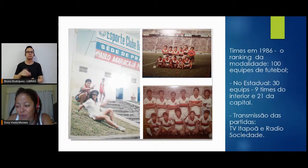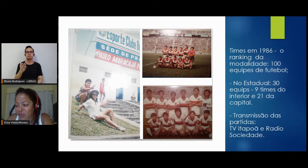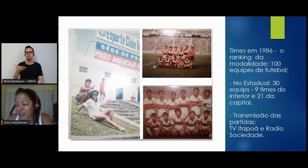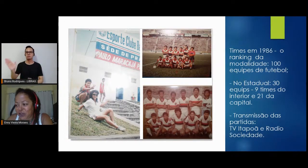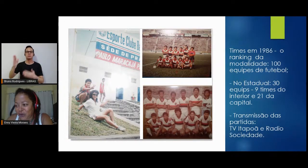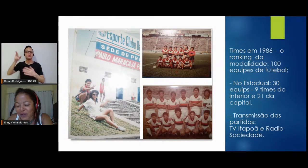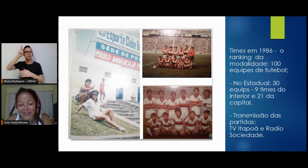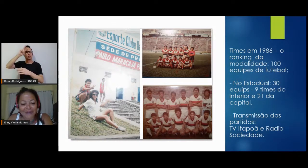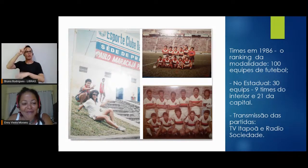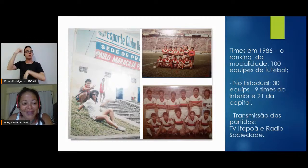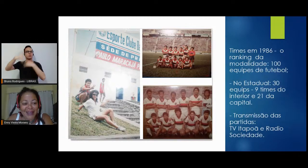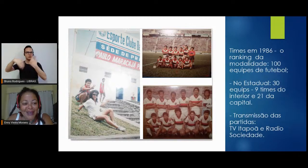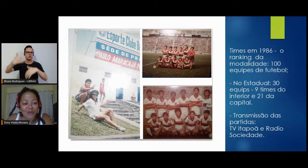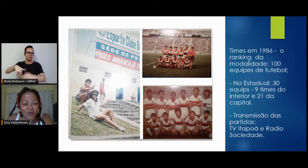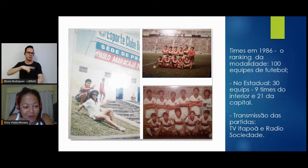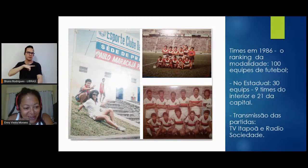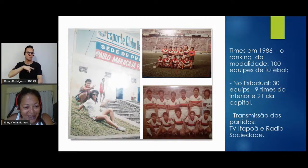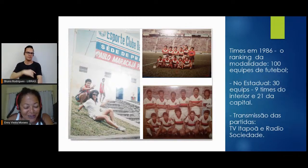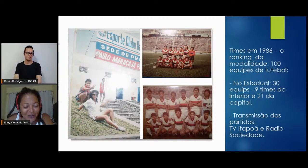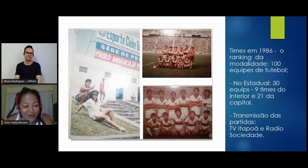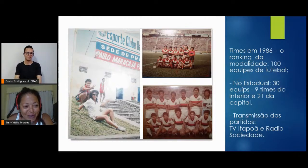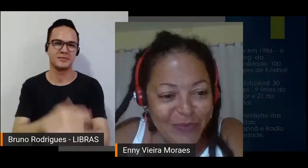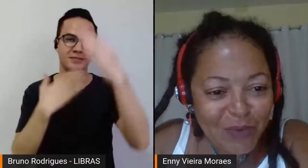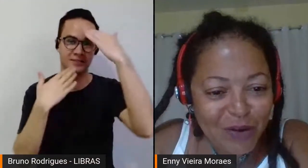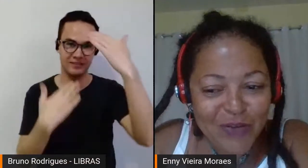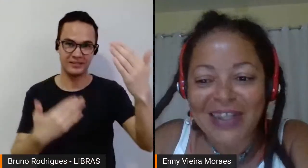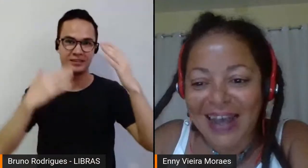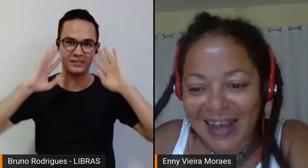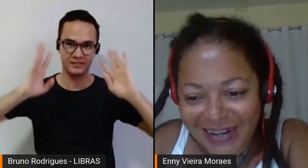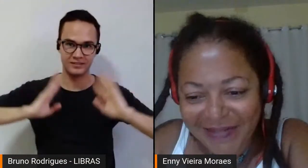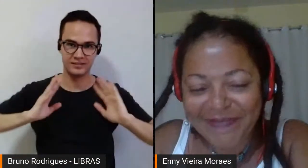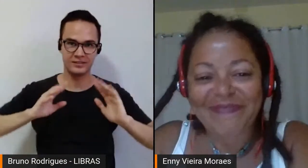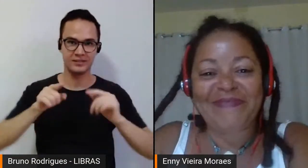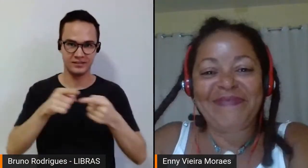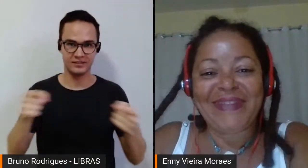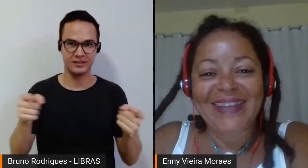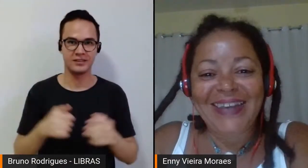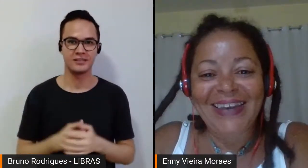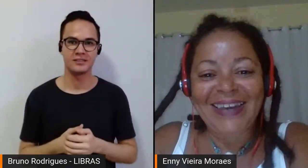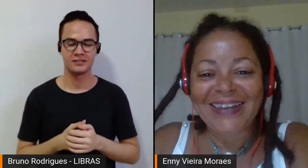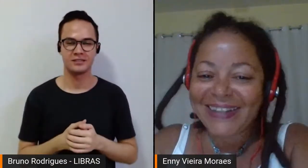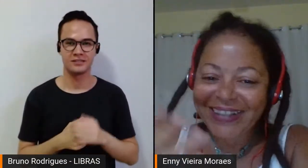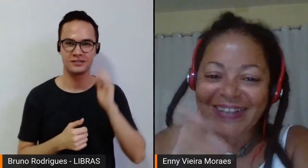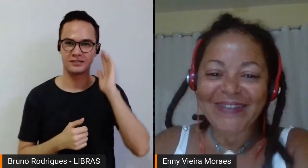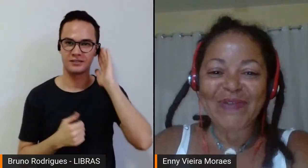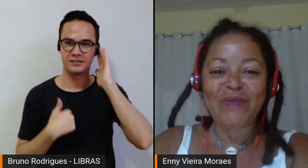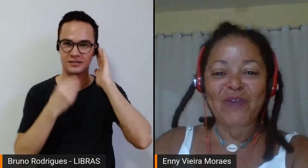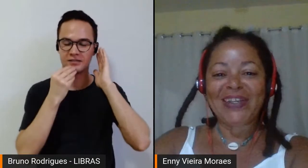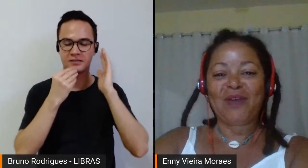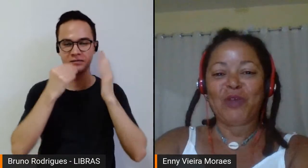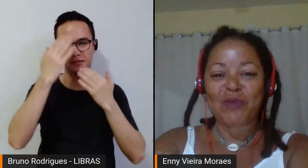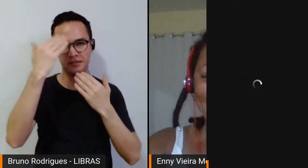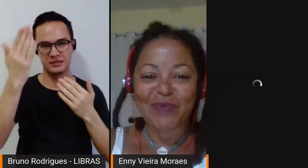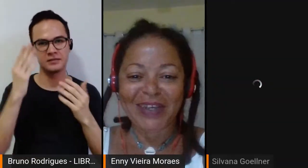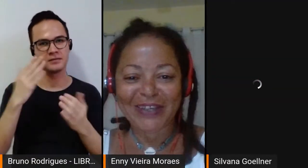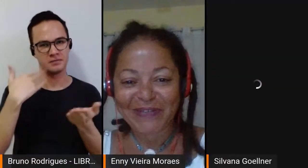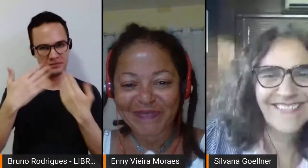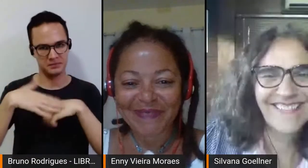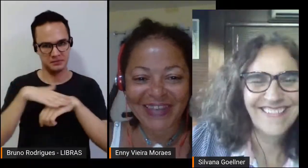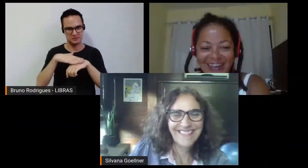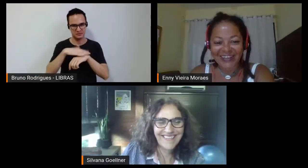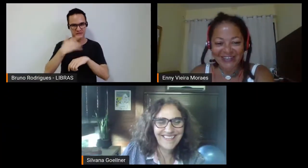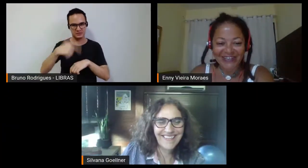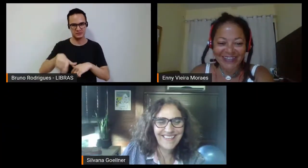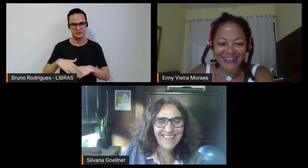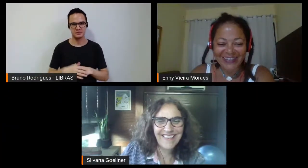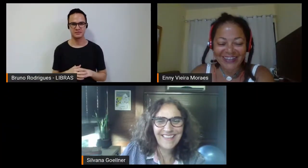contar muitas histórias. Muito obrigado novamente pela oportunidade, e vamos conversar um pouco mais sobre isso.